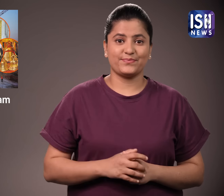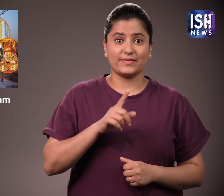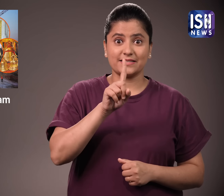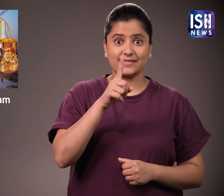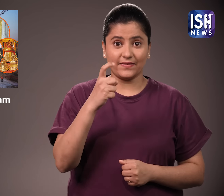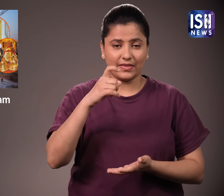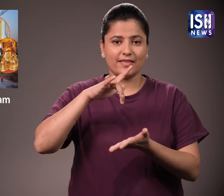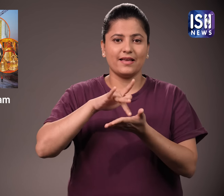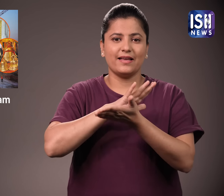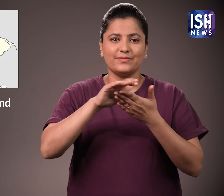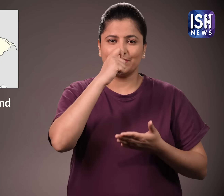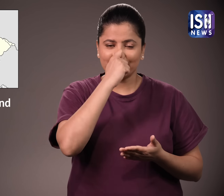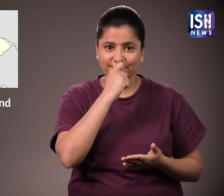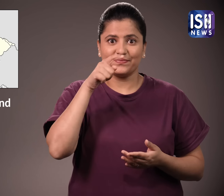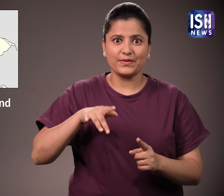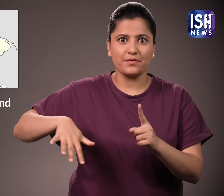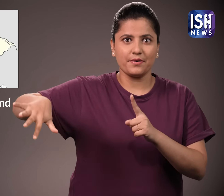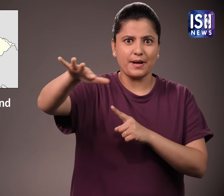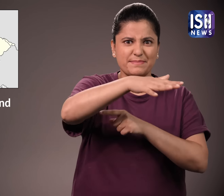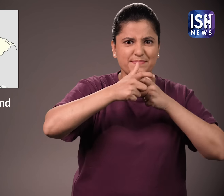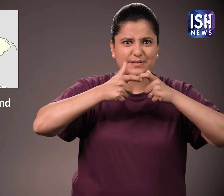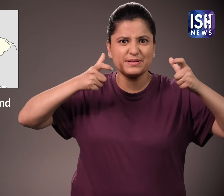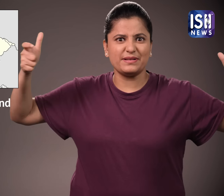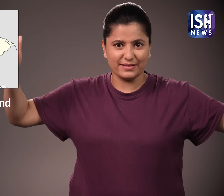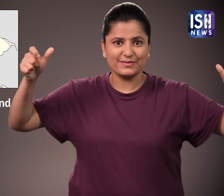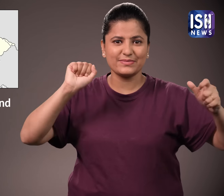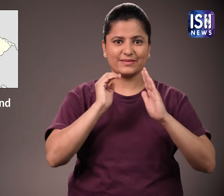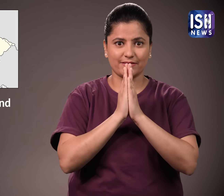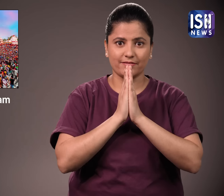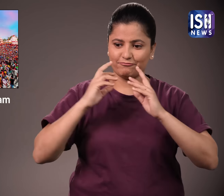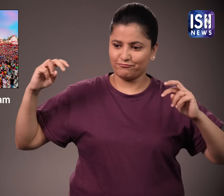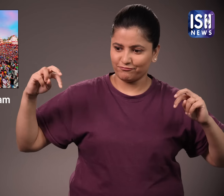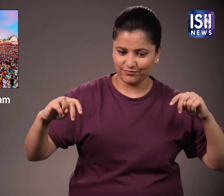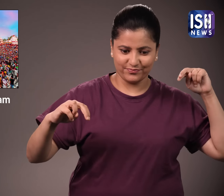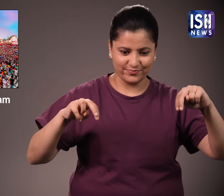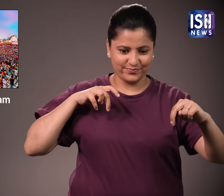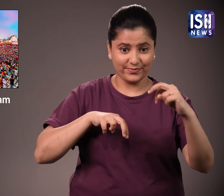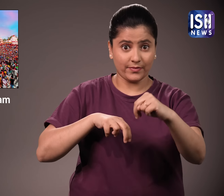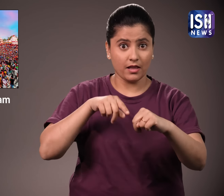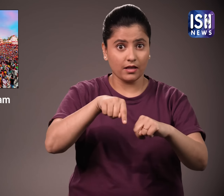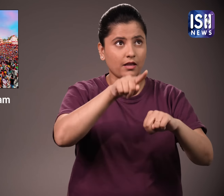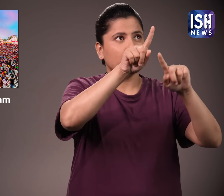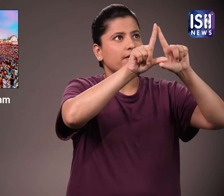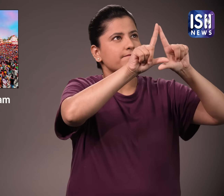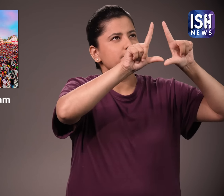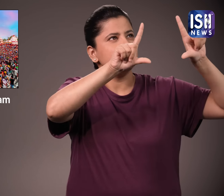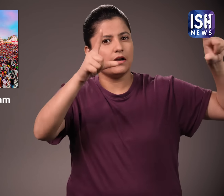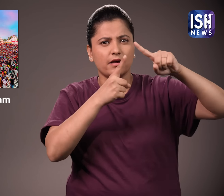हरिद्वार के चौदरी चरन सिंग घाट पर एक बड़ी फ्लोटिंग स्क्रीन लगाई जाएगी और पूरे समोरव का सीधा